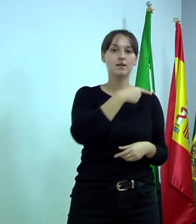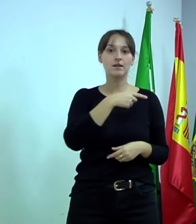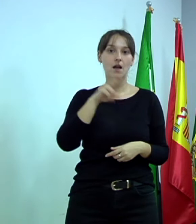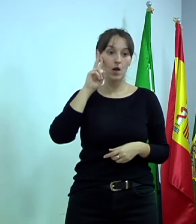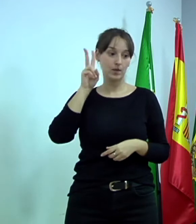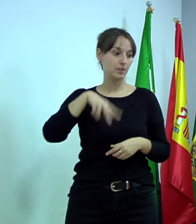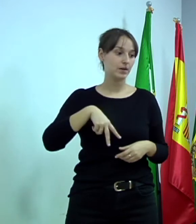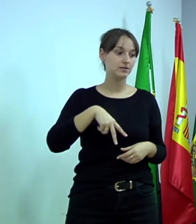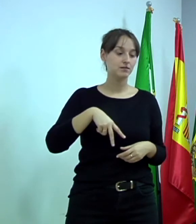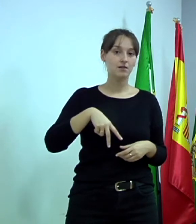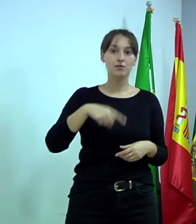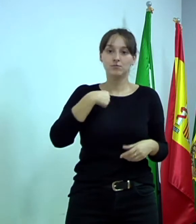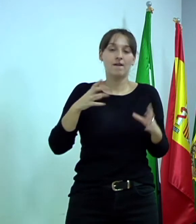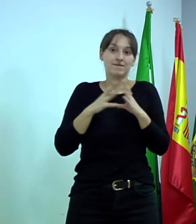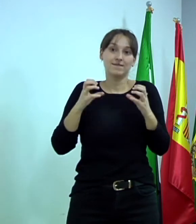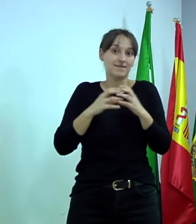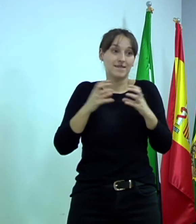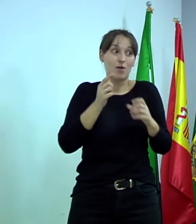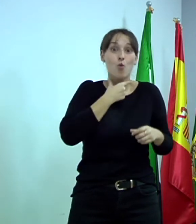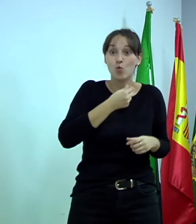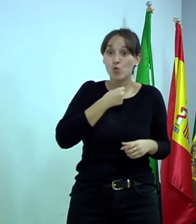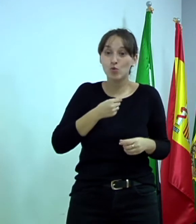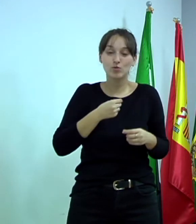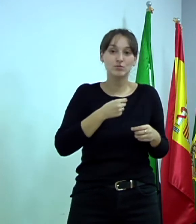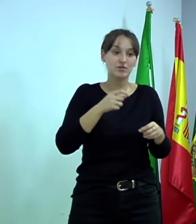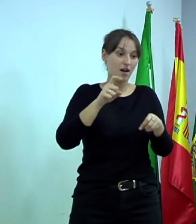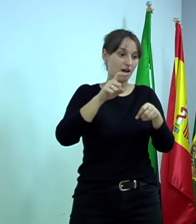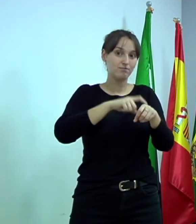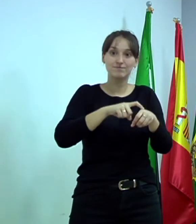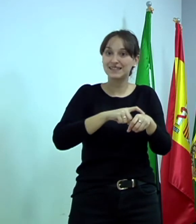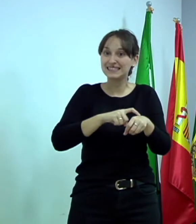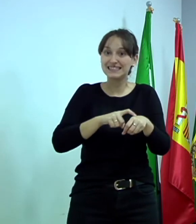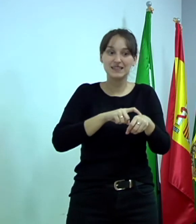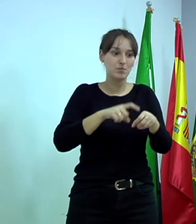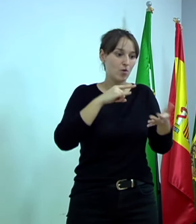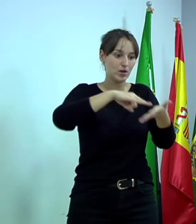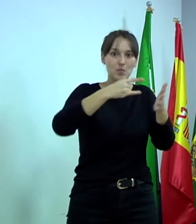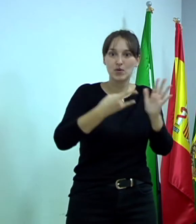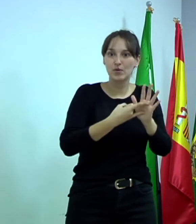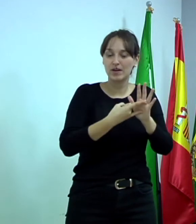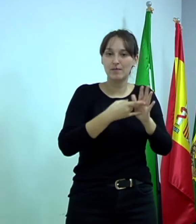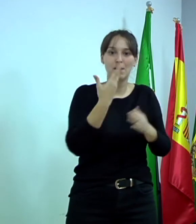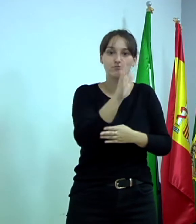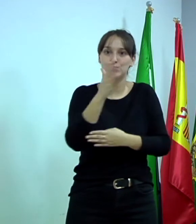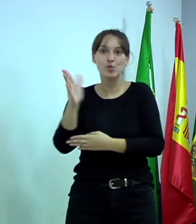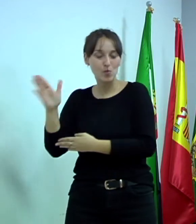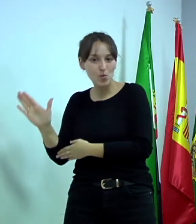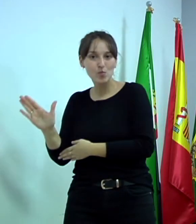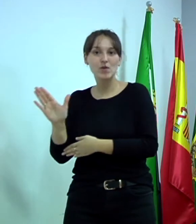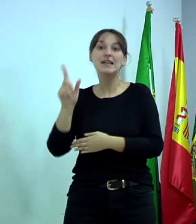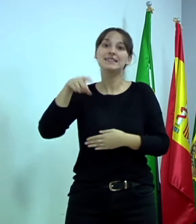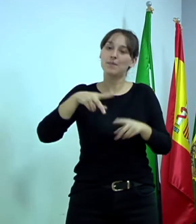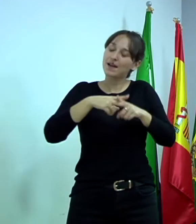os haya gustado los ciclos formativos que tenemos y la nueva herramienta que presentamos en el Ayuntamiento de Plasencia.